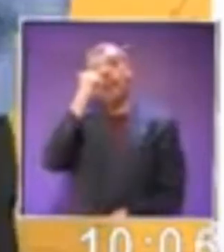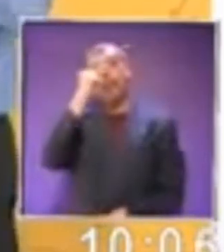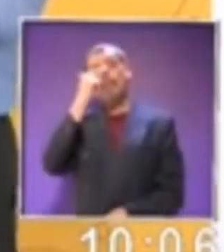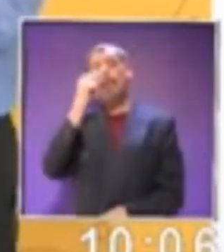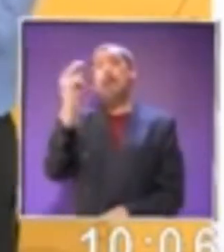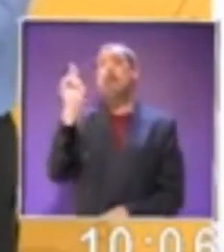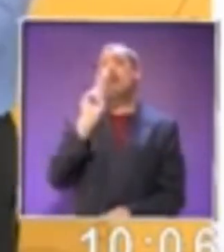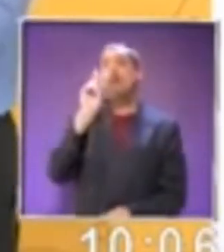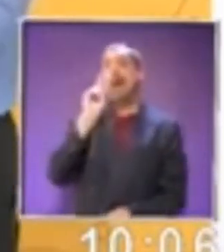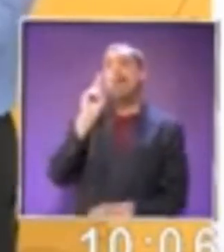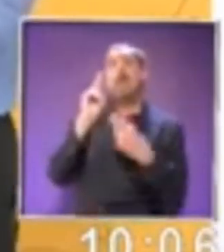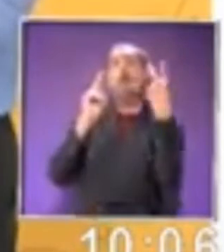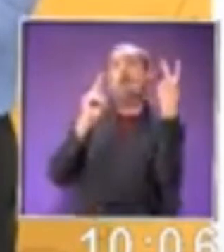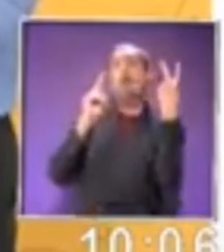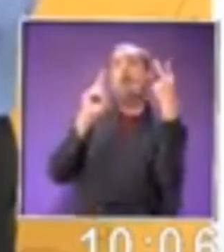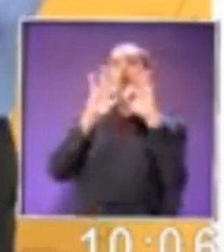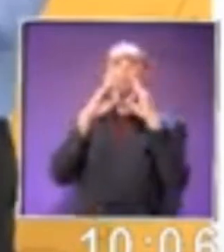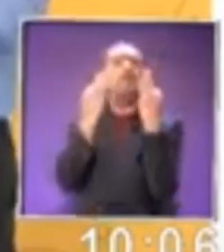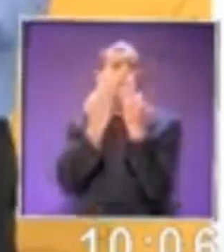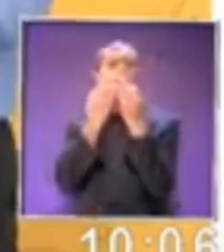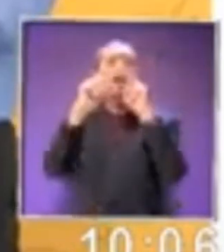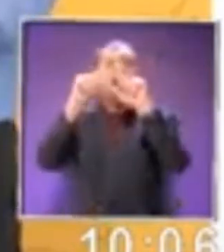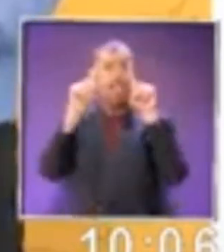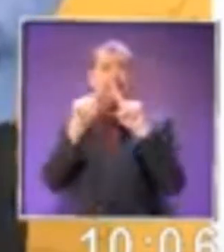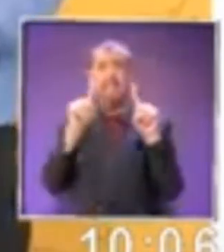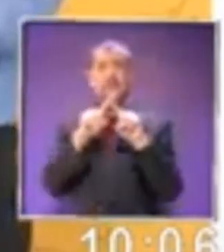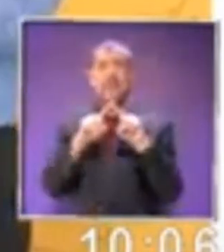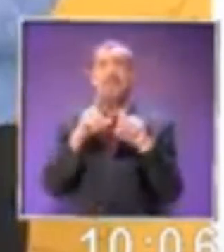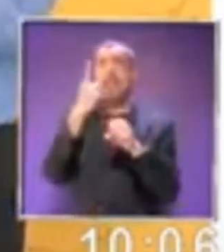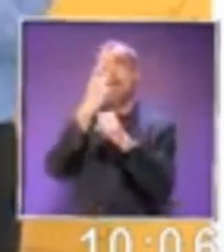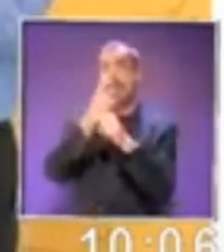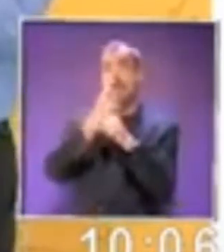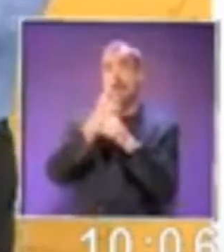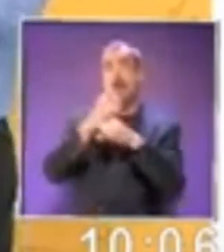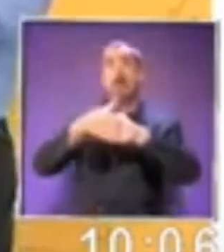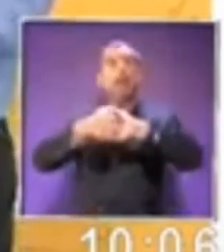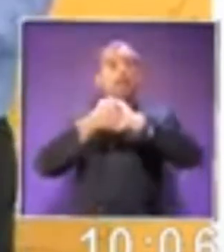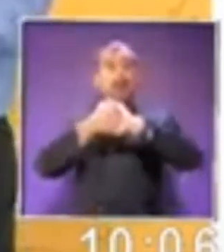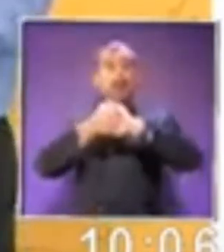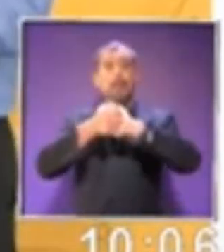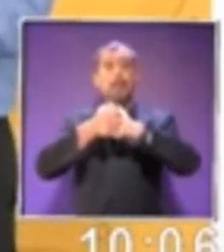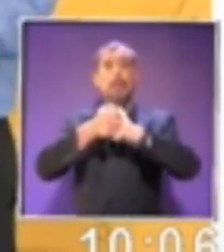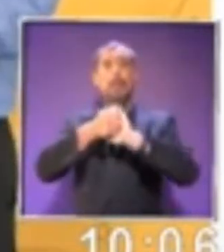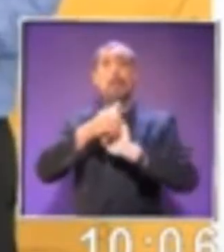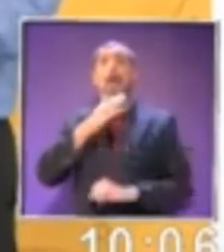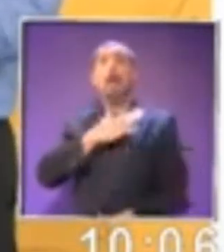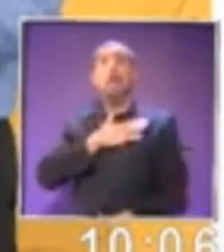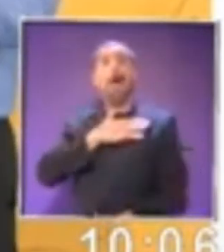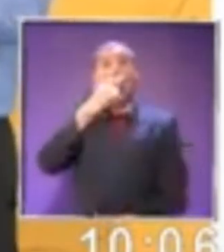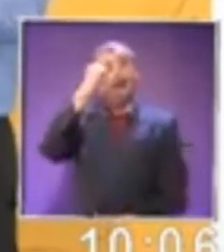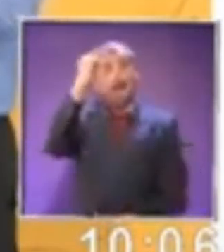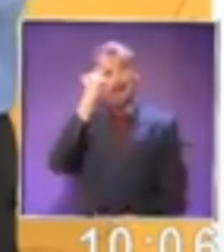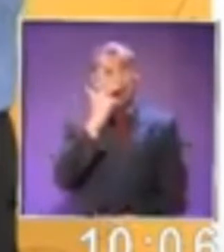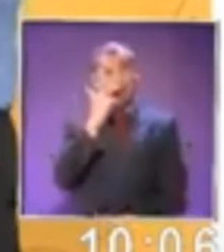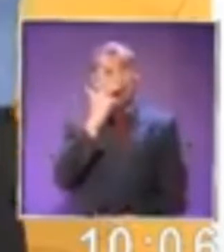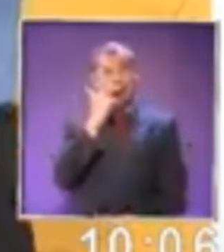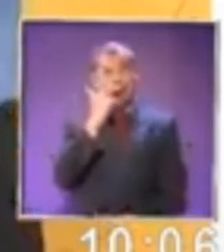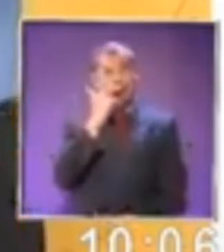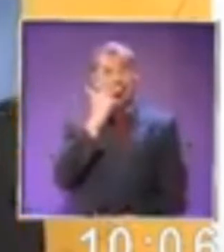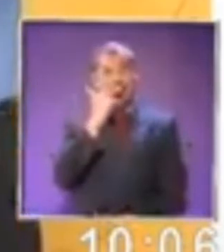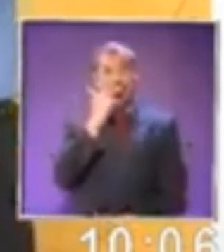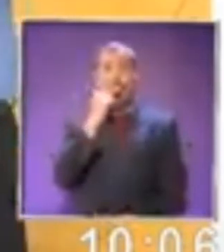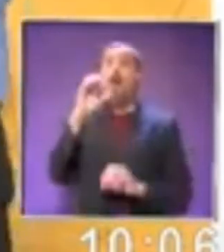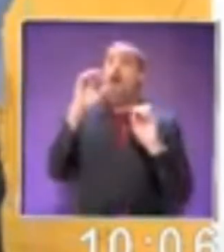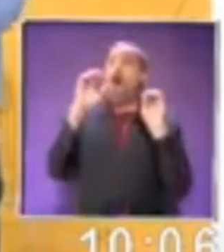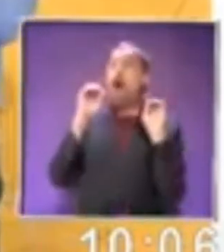dos saludos. Uno para saludar y el otro como despedida. Ajá. El de saludo era good evening. Y para despedida de noche